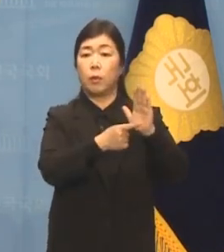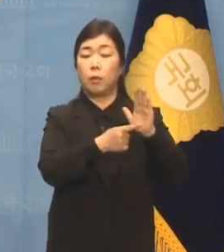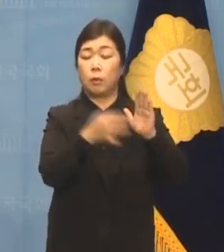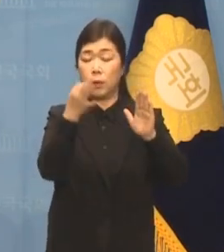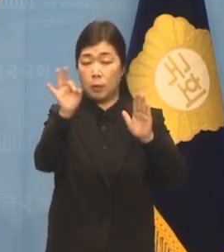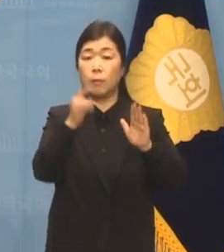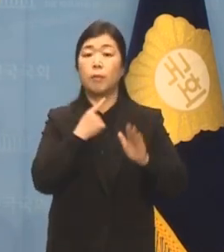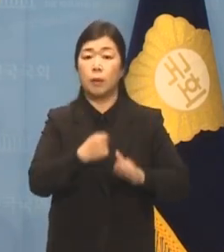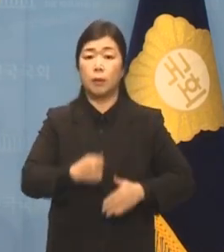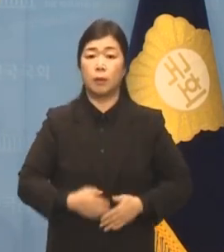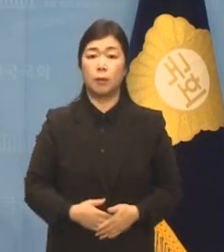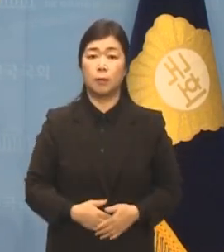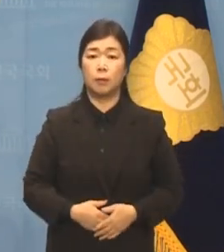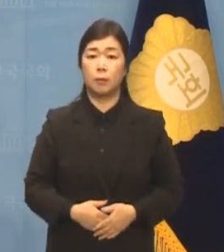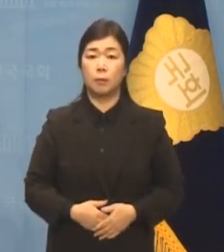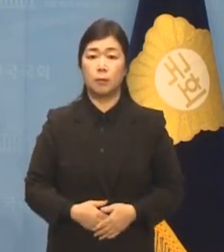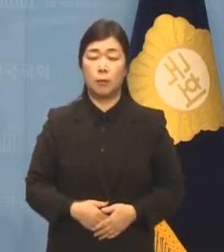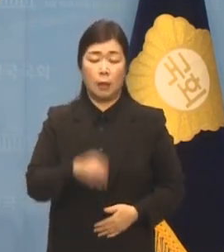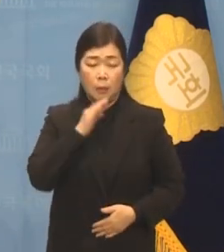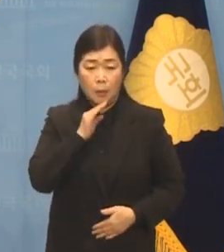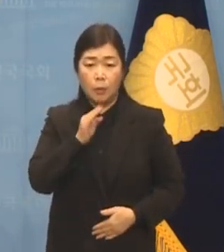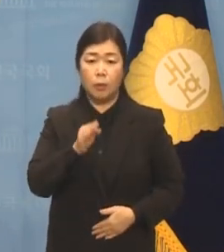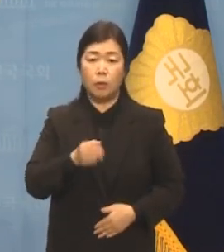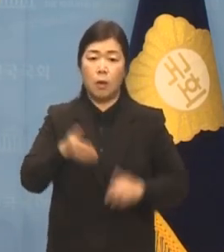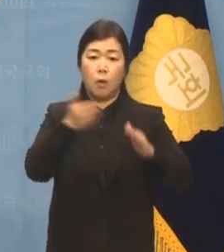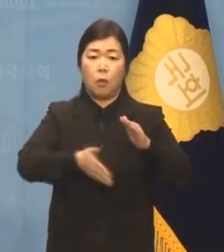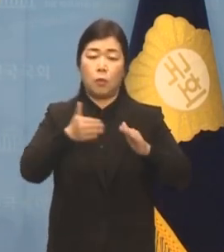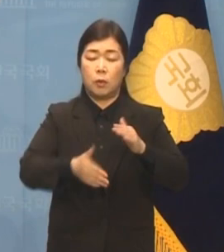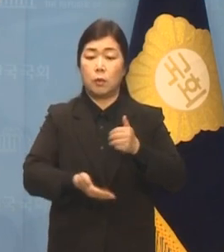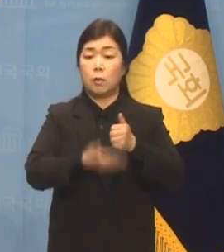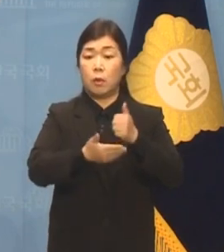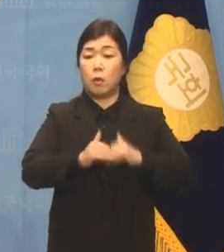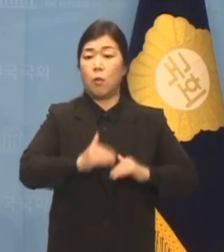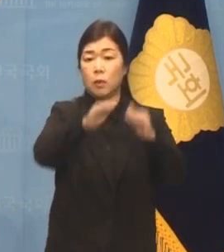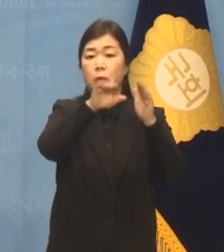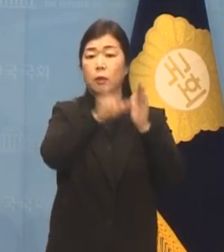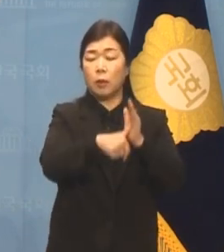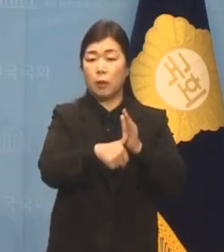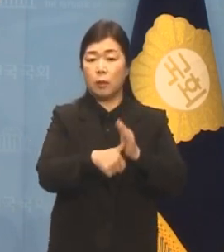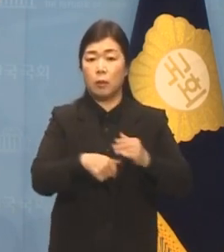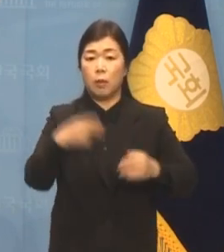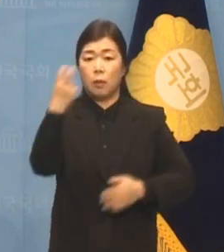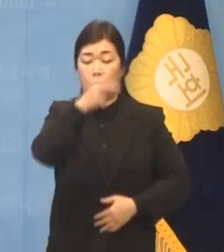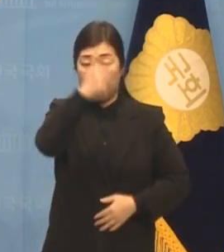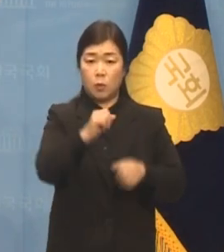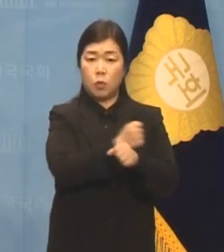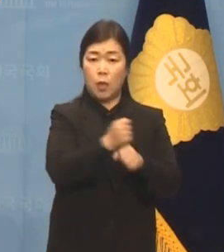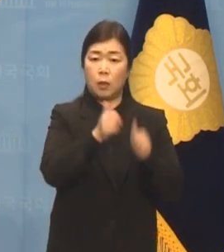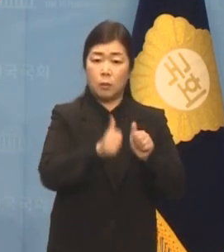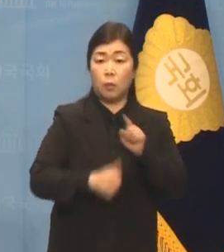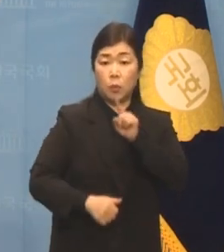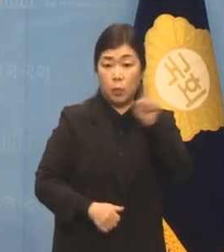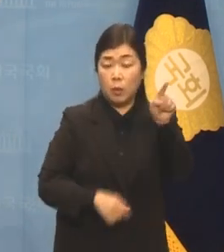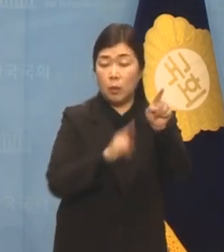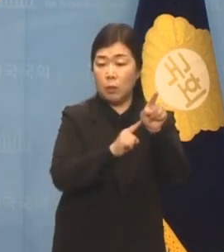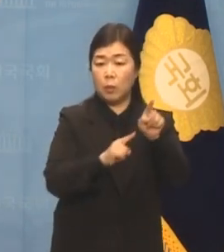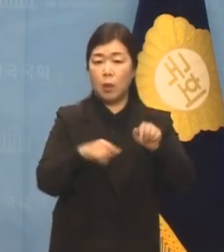당연히 공천 과정에서 검찰의 조작된 기소는 정치적으로